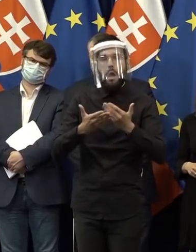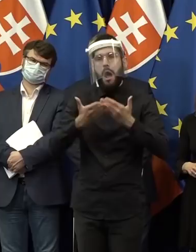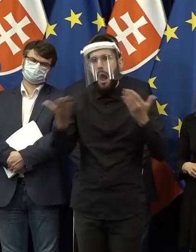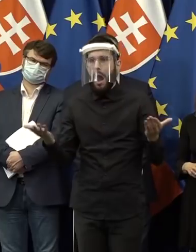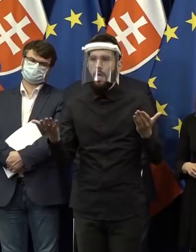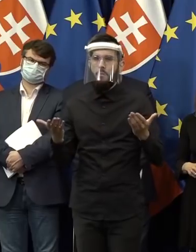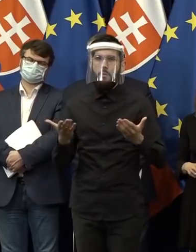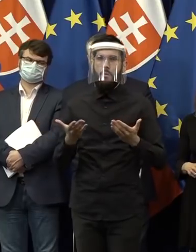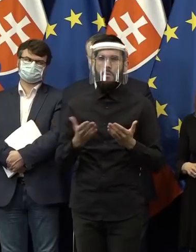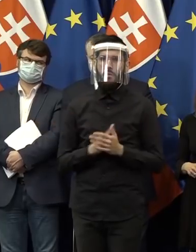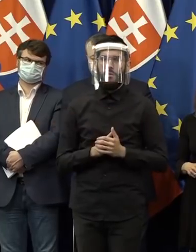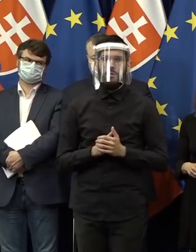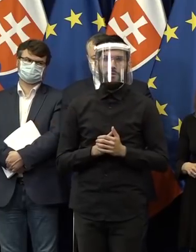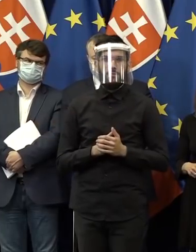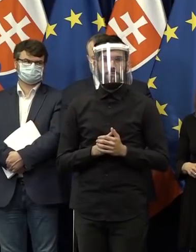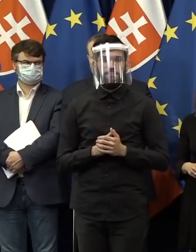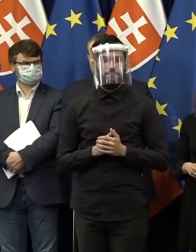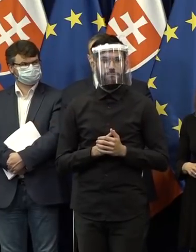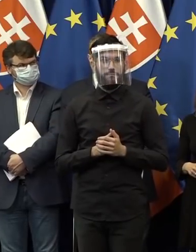šíreniu koronavírusu.